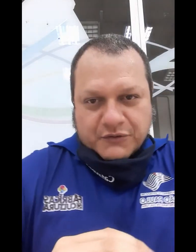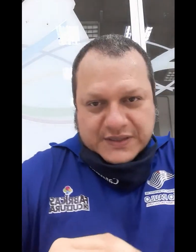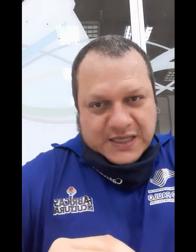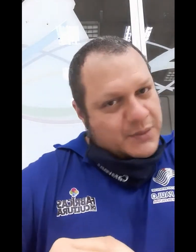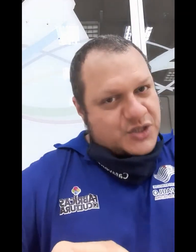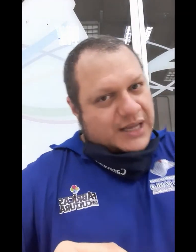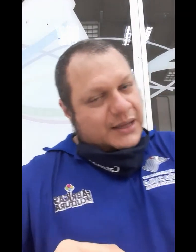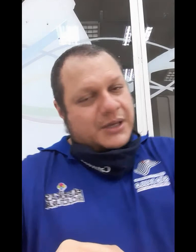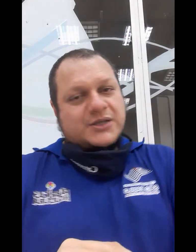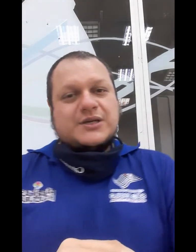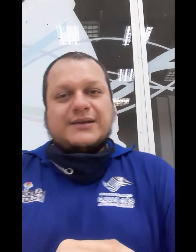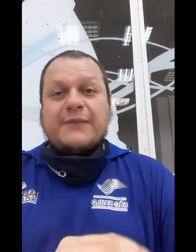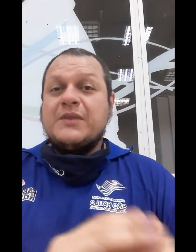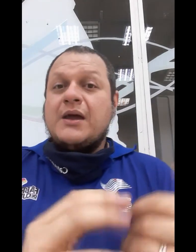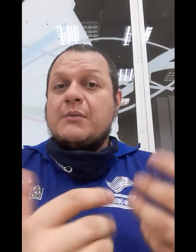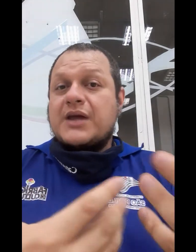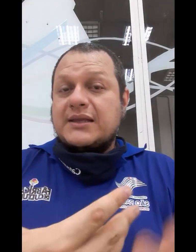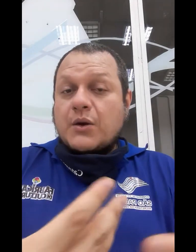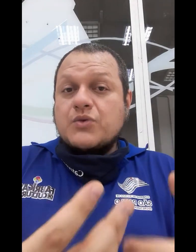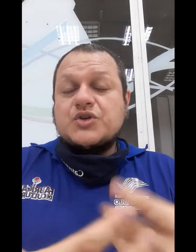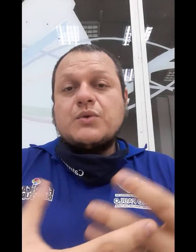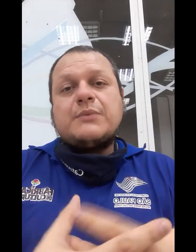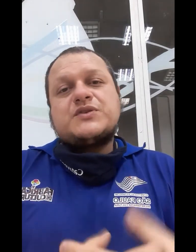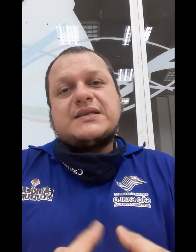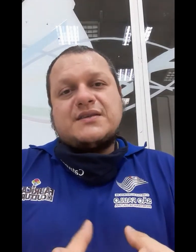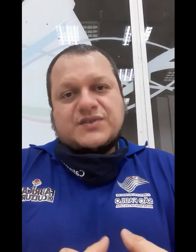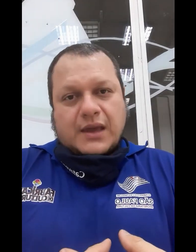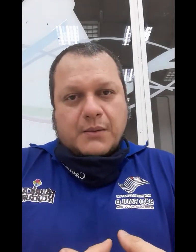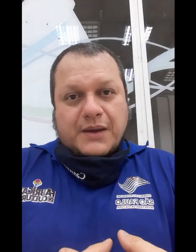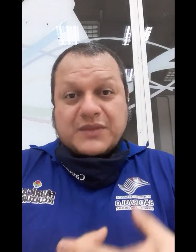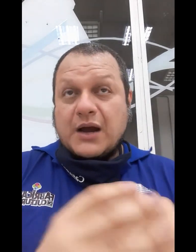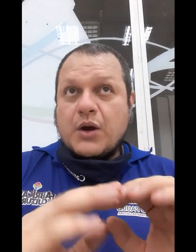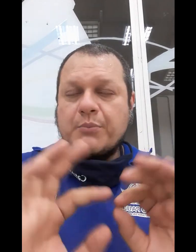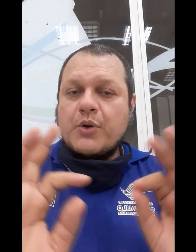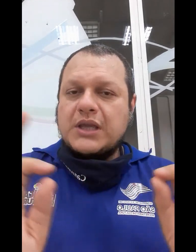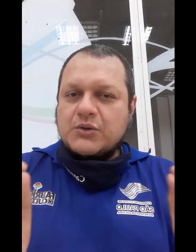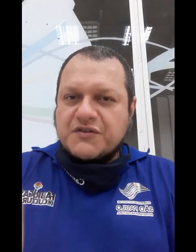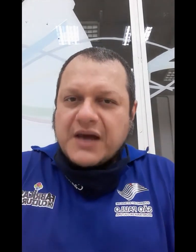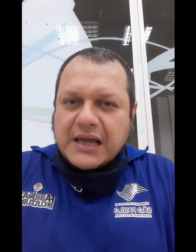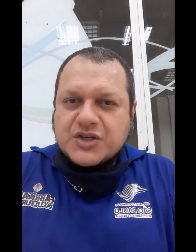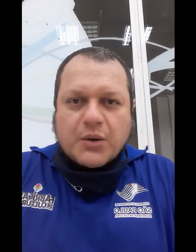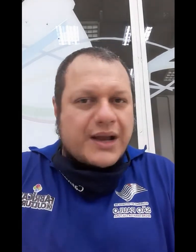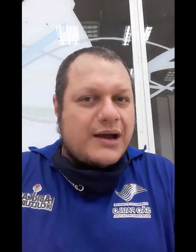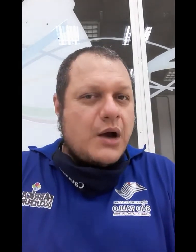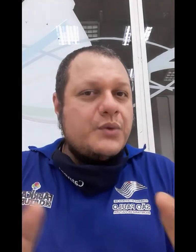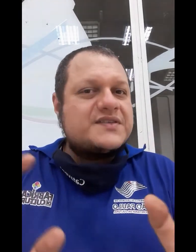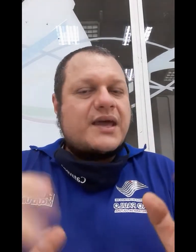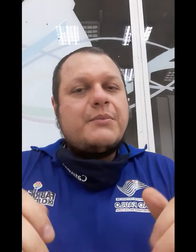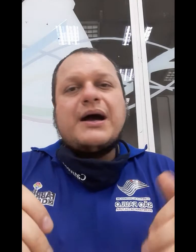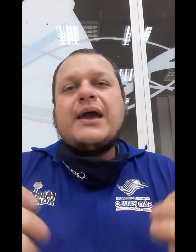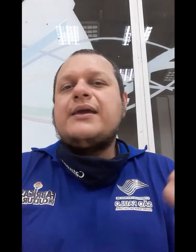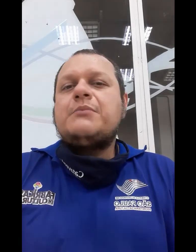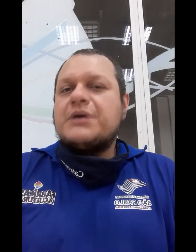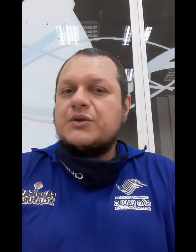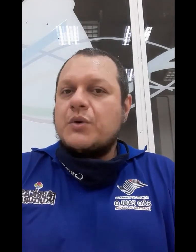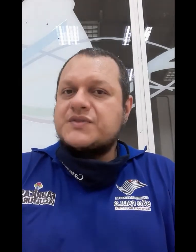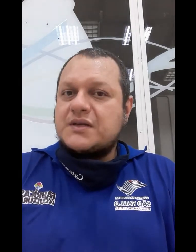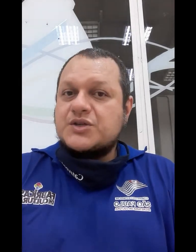vocês mais diretamente, que ainda continuamos nesse esquema e agora um pouquinho diferente, agora o esquema é híbrido, ou seja,